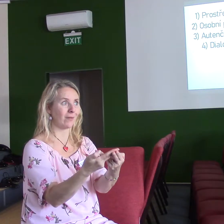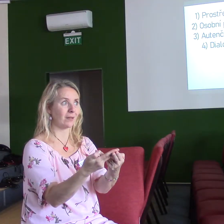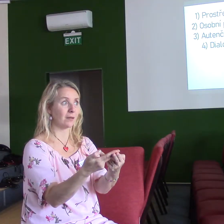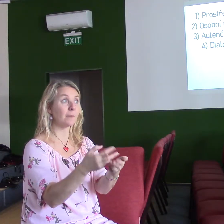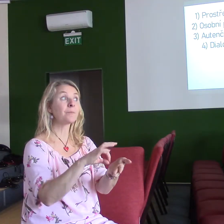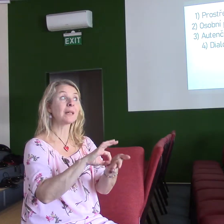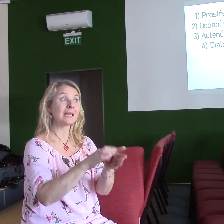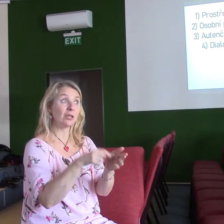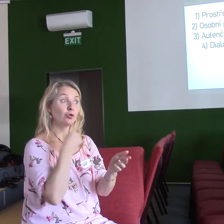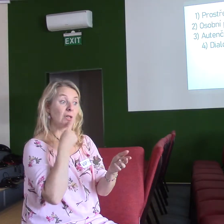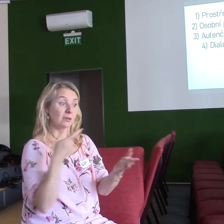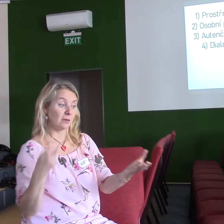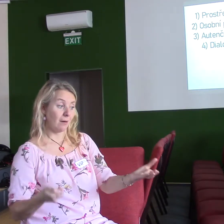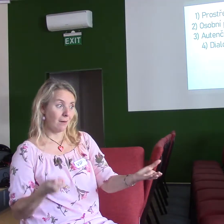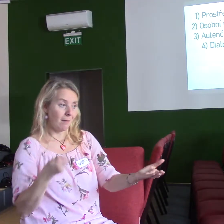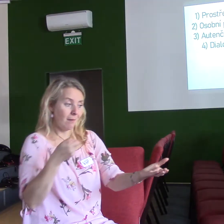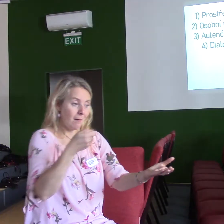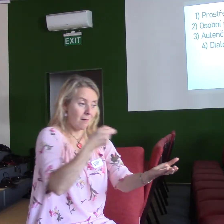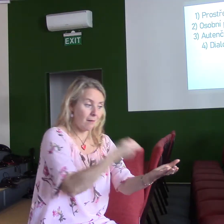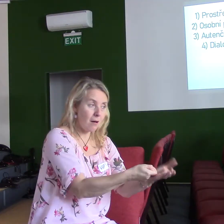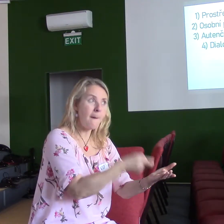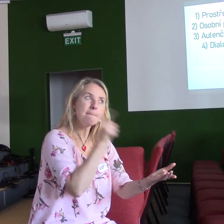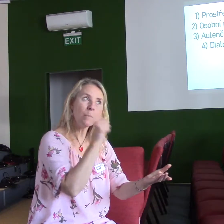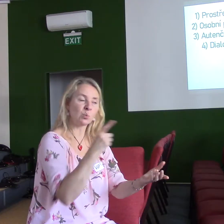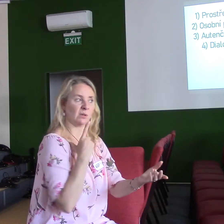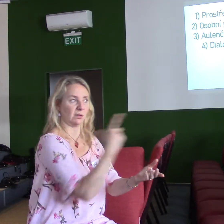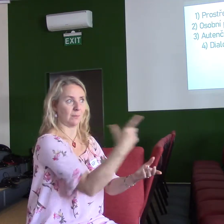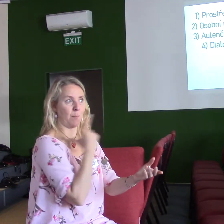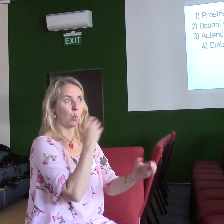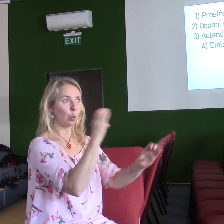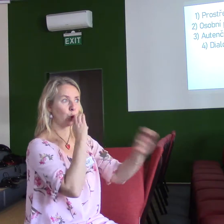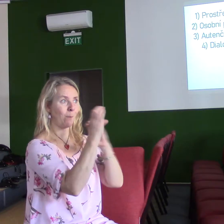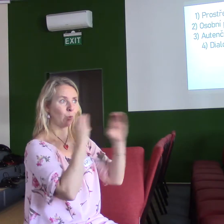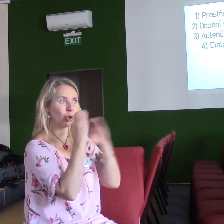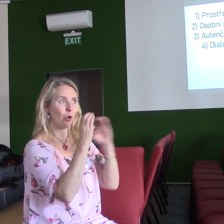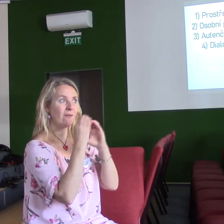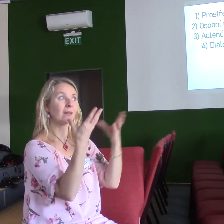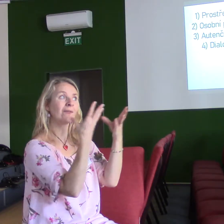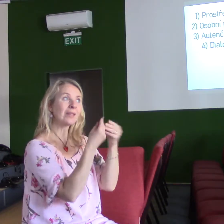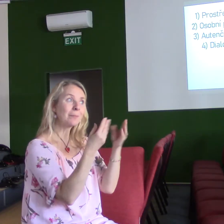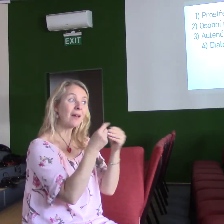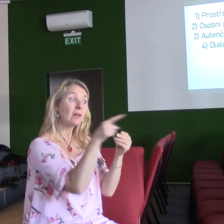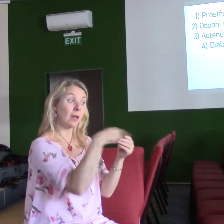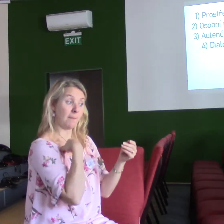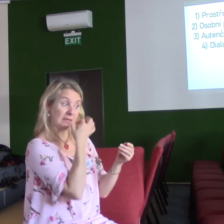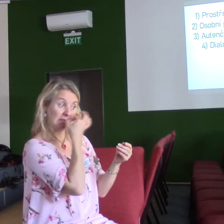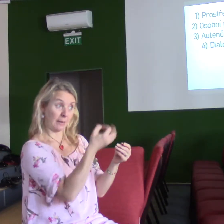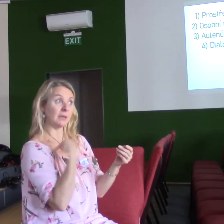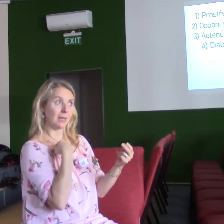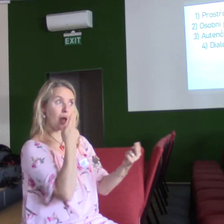předat ten štafetový kolík, diskutovat, bavit se, odpovídat na otázky.